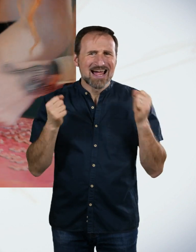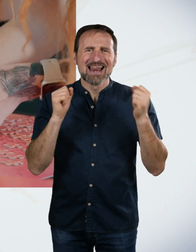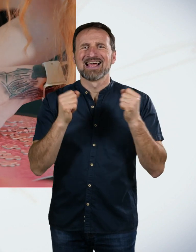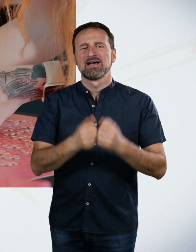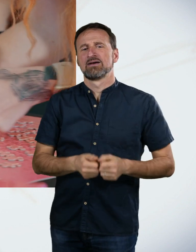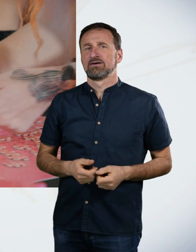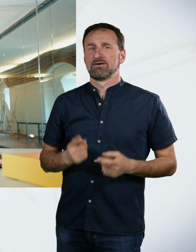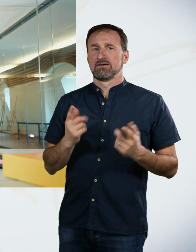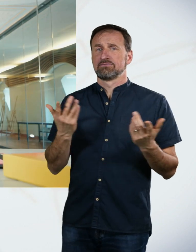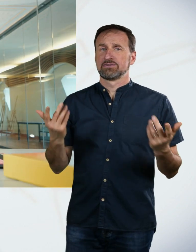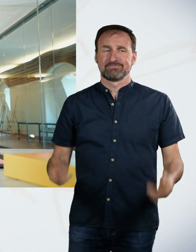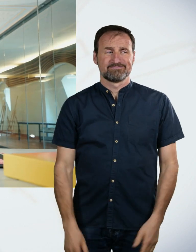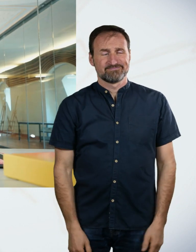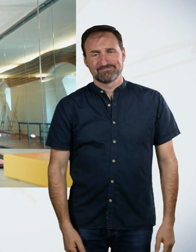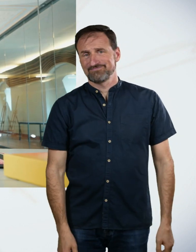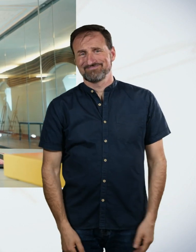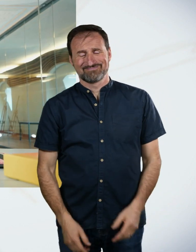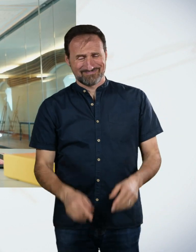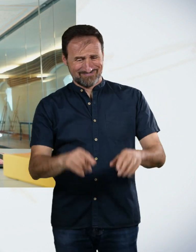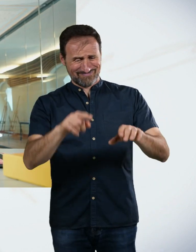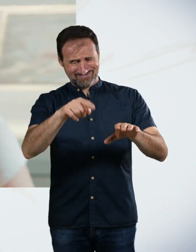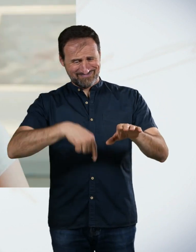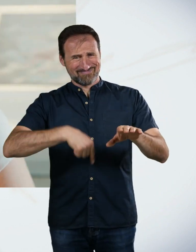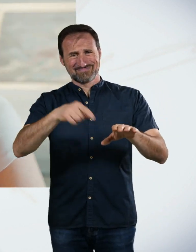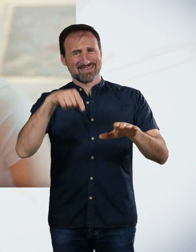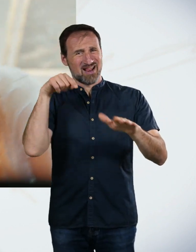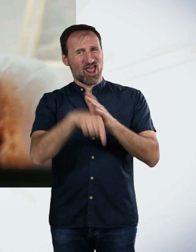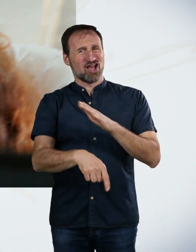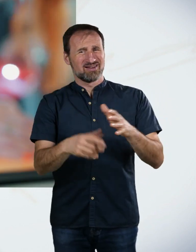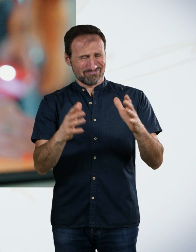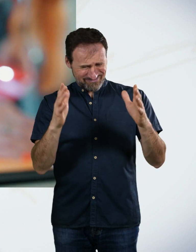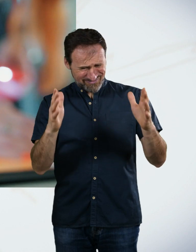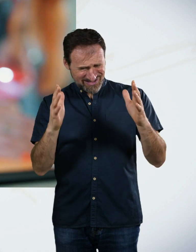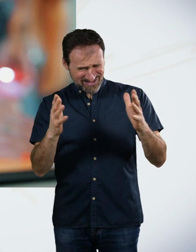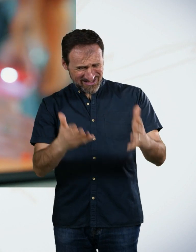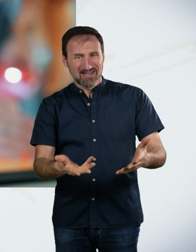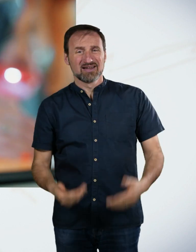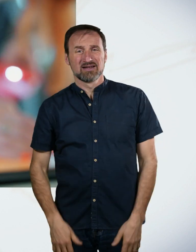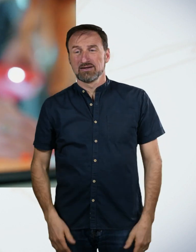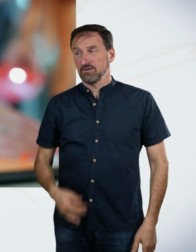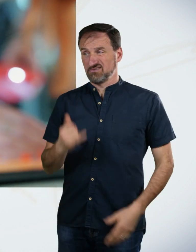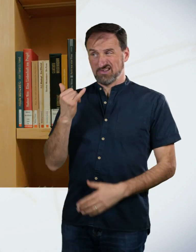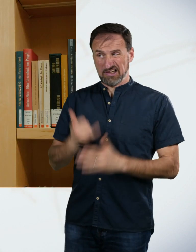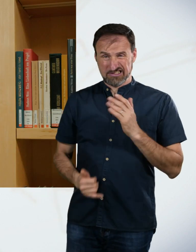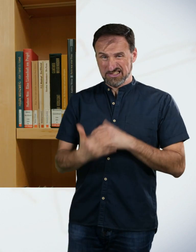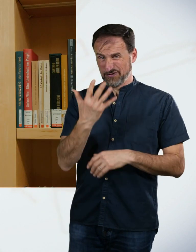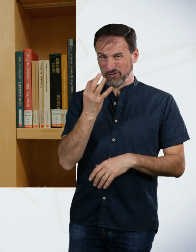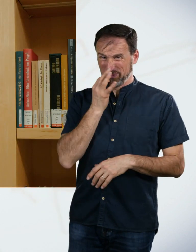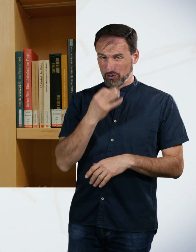nichtsdestotrotz war die Lücke einfach noch so groß. Als die letzten fünf Minuten anliefen, dachte ich mir schon so, ziehen wir das denn